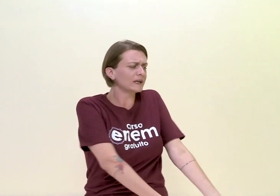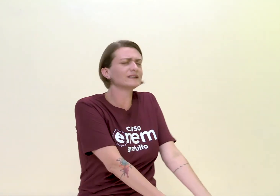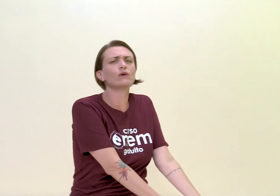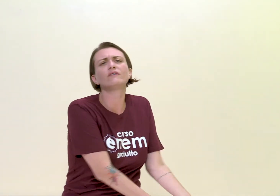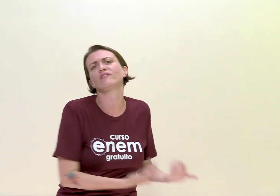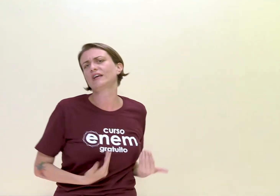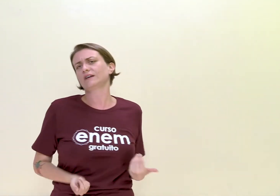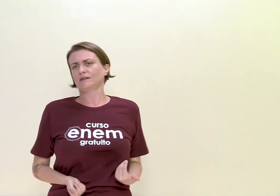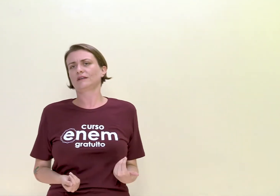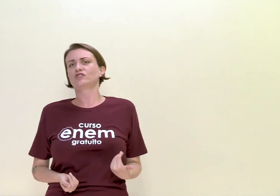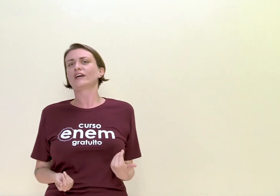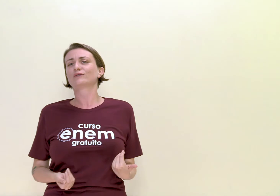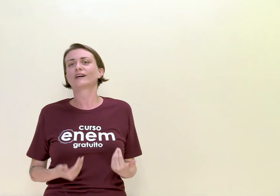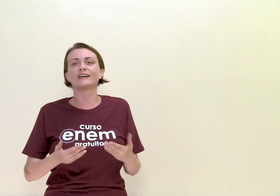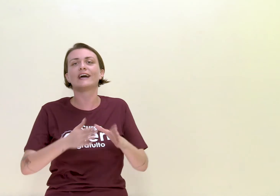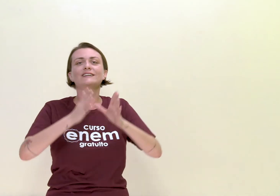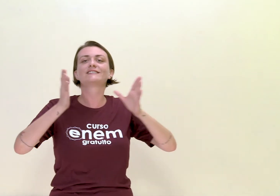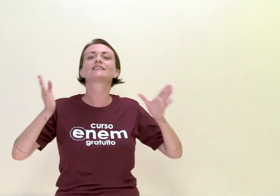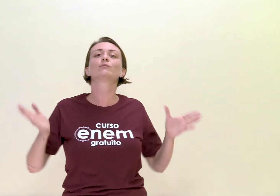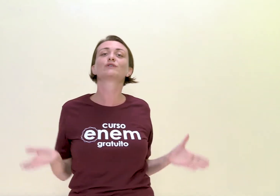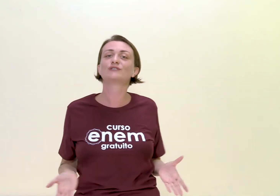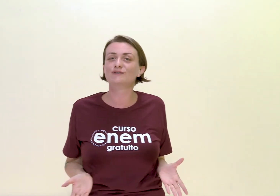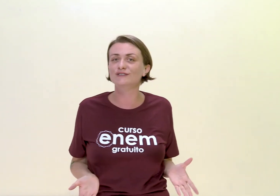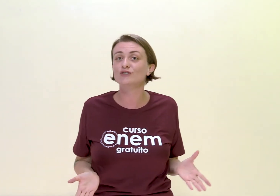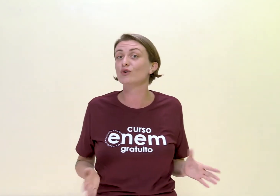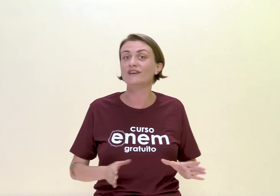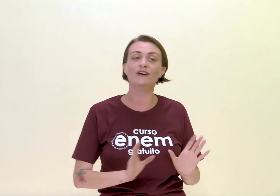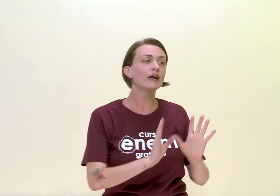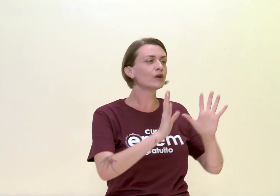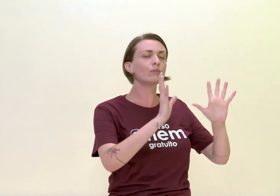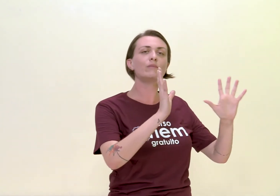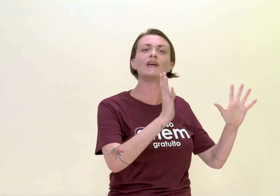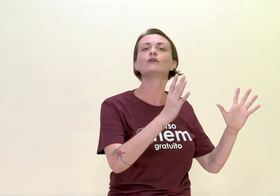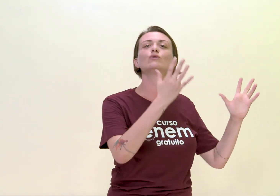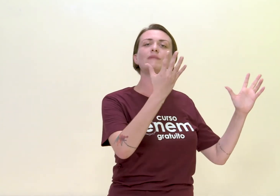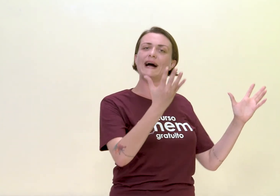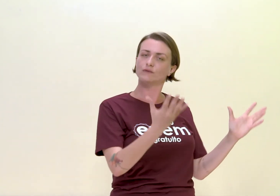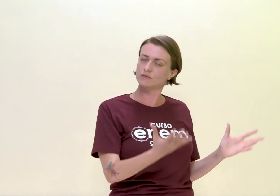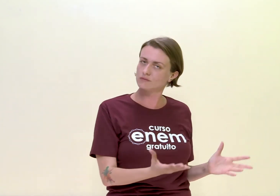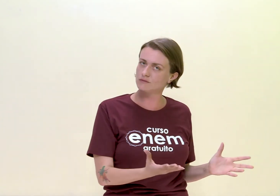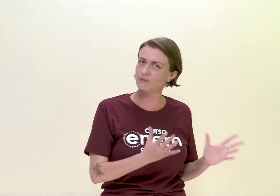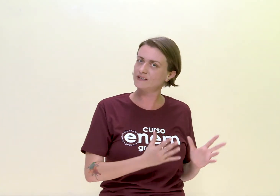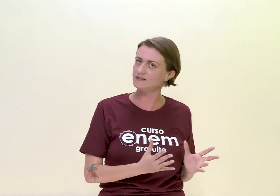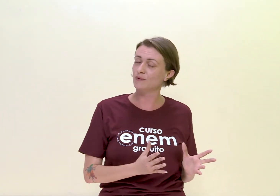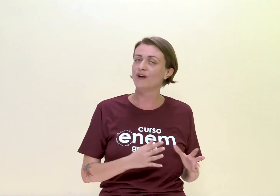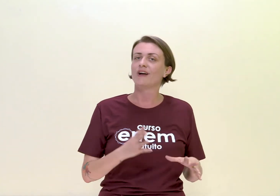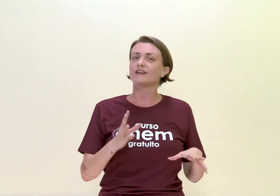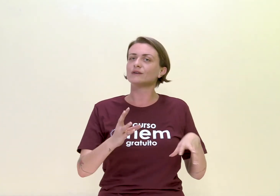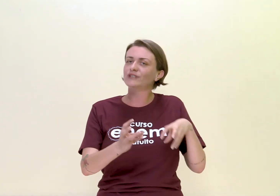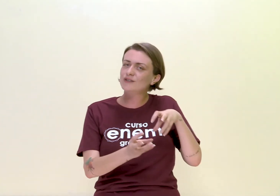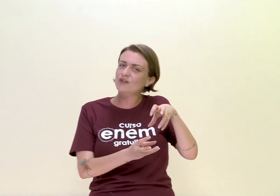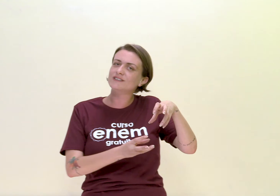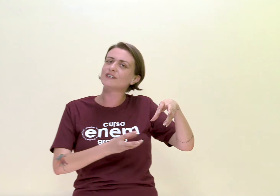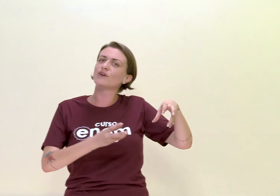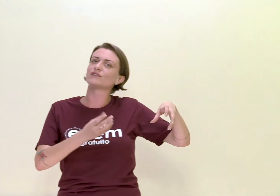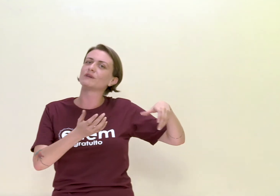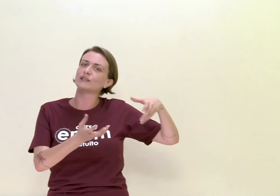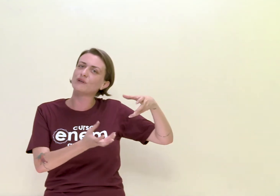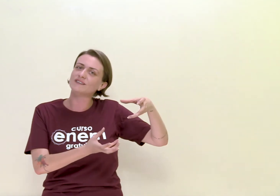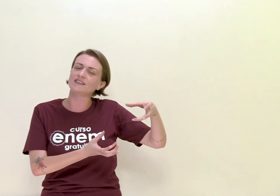plantar oliveira, que direito os caras querem dizer que estão produzindo azeite de oliva no meio do mato no Brasil. Então, tem toda essa coisa de uma natureza